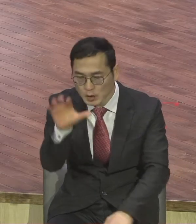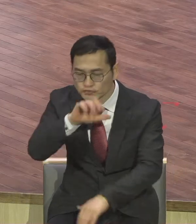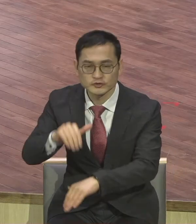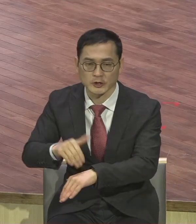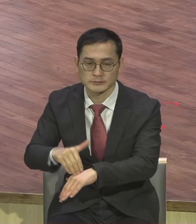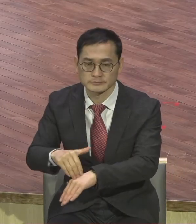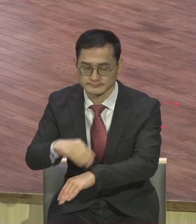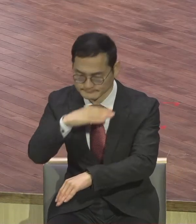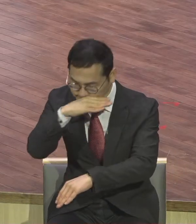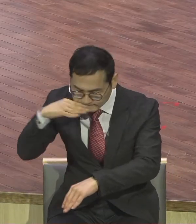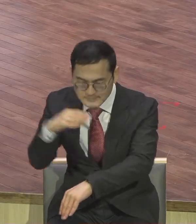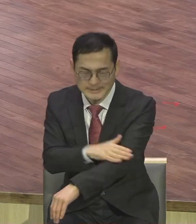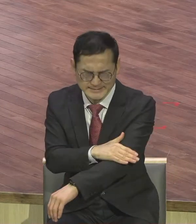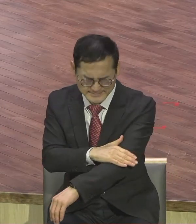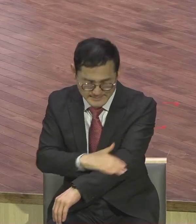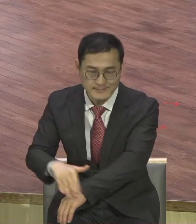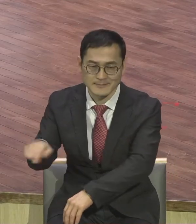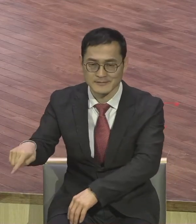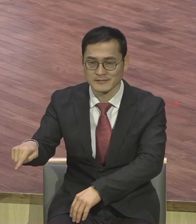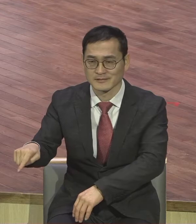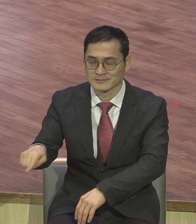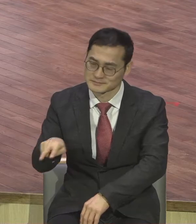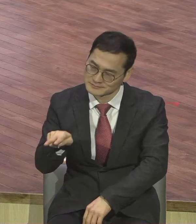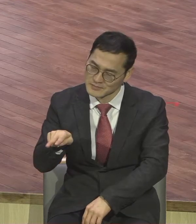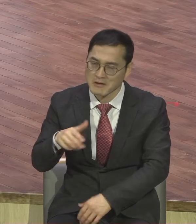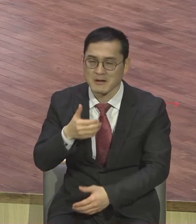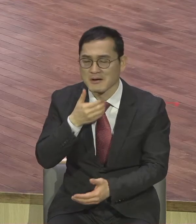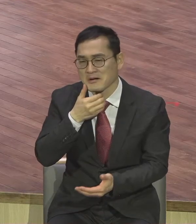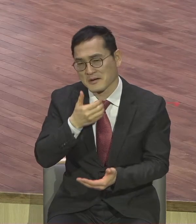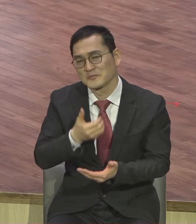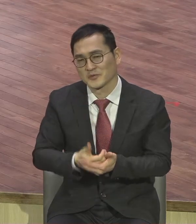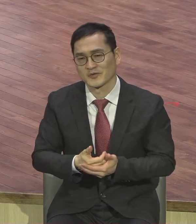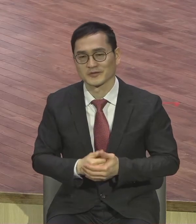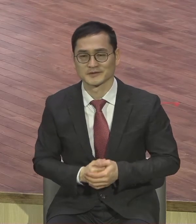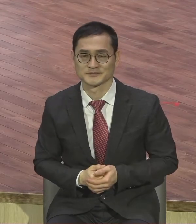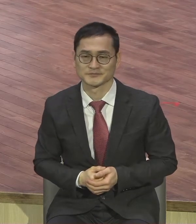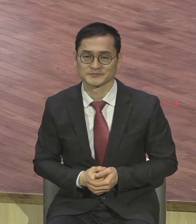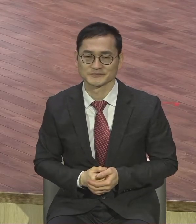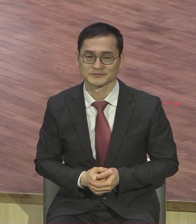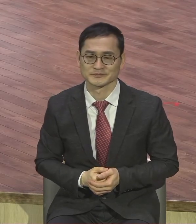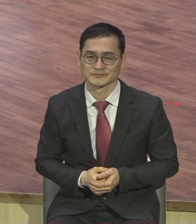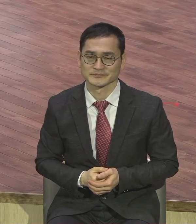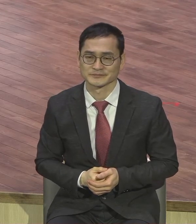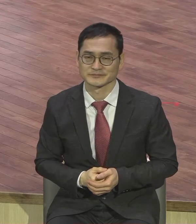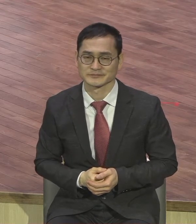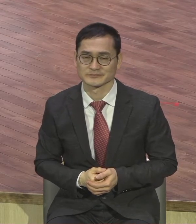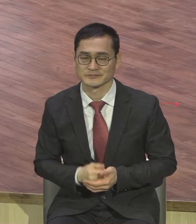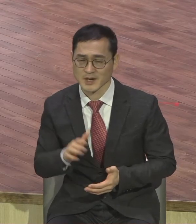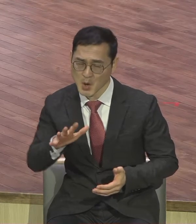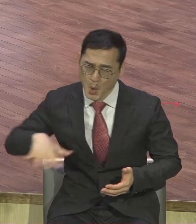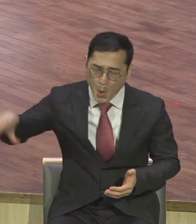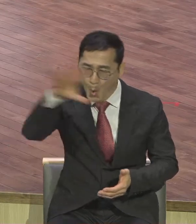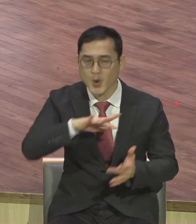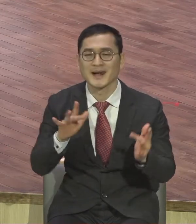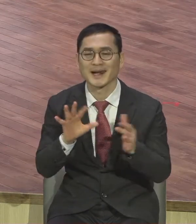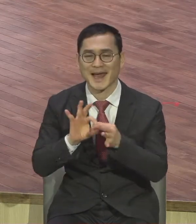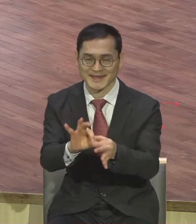감격했어요. 아 이들이 온라인 사역을 하고 있구나. 상관없어. 환경적으로